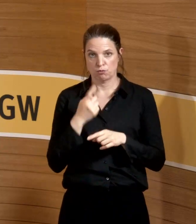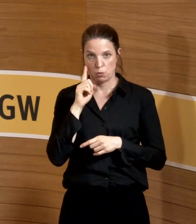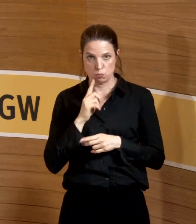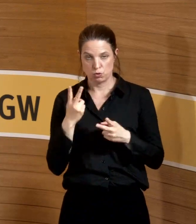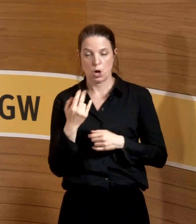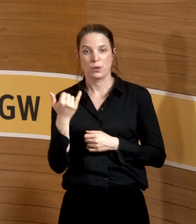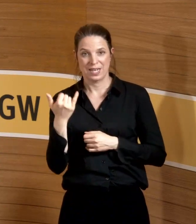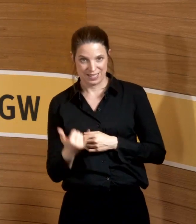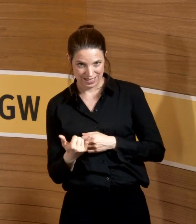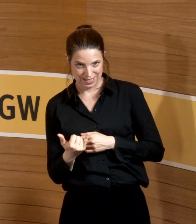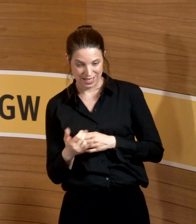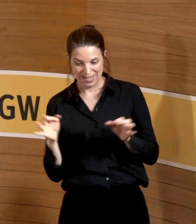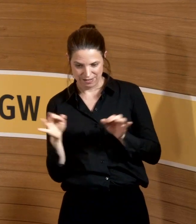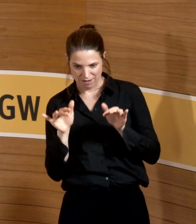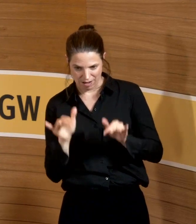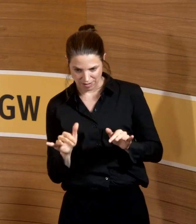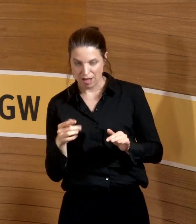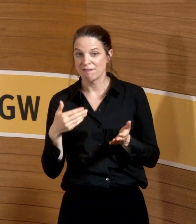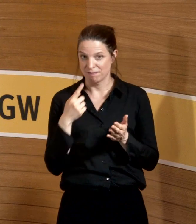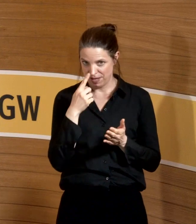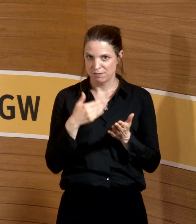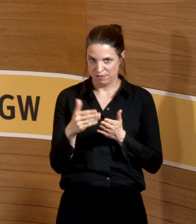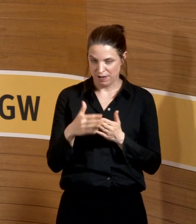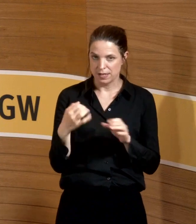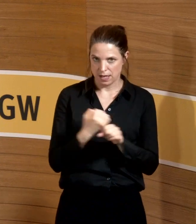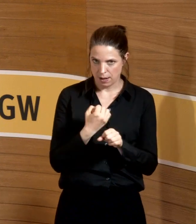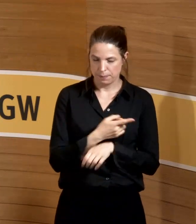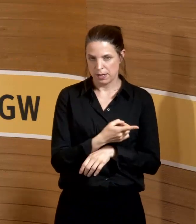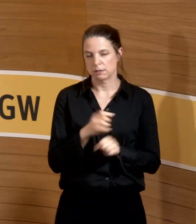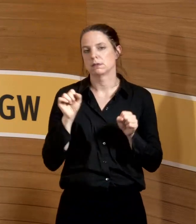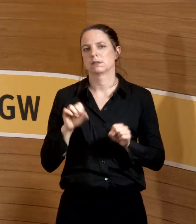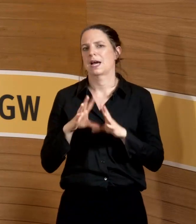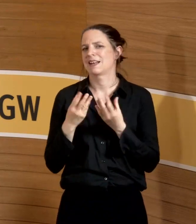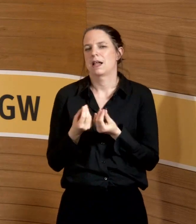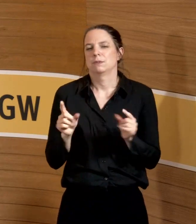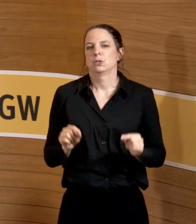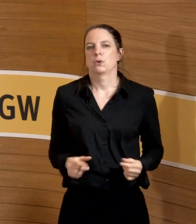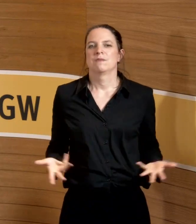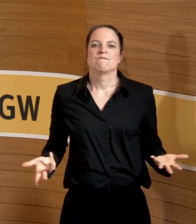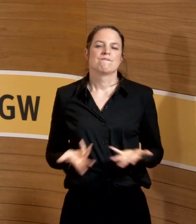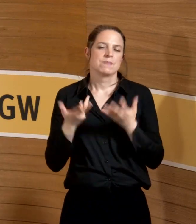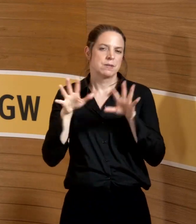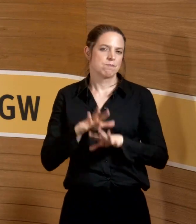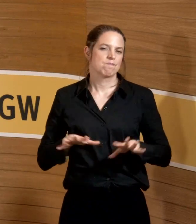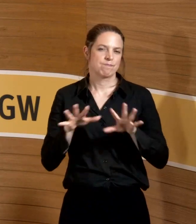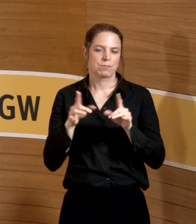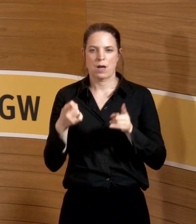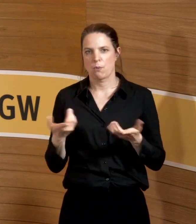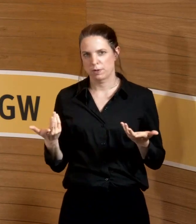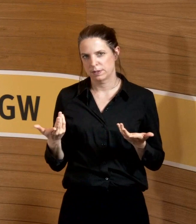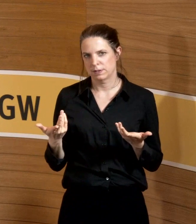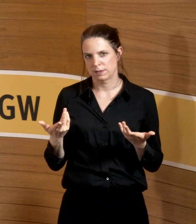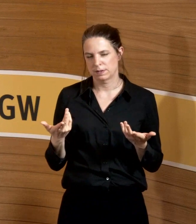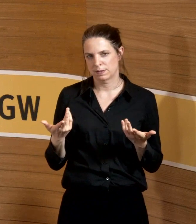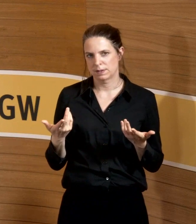Fortdauer Beschäftigung gefährdet sind. So, das kann alles und nichts sein. Da mischt man sich dann auch von Seiten des